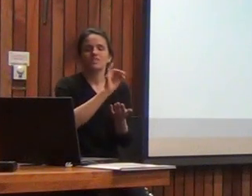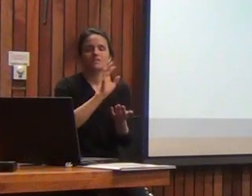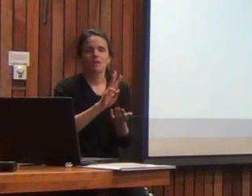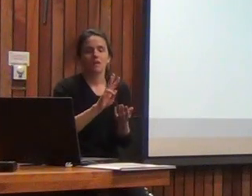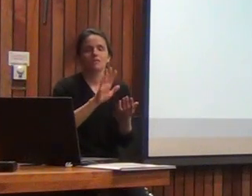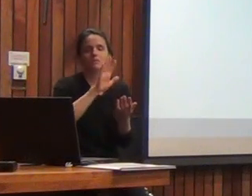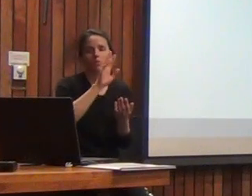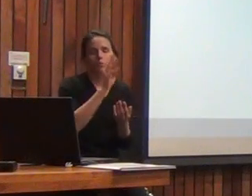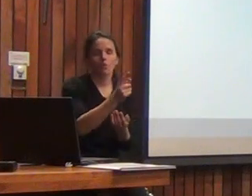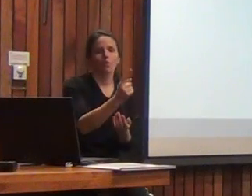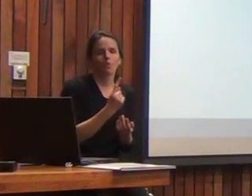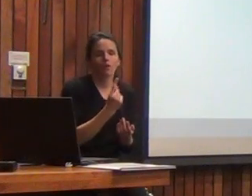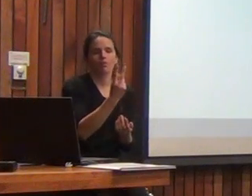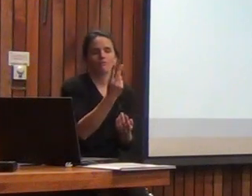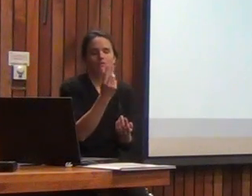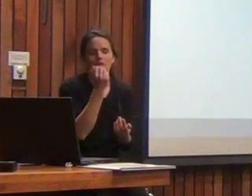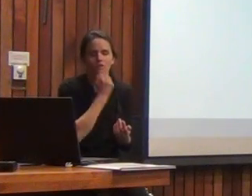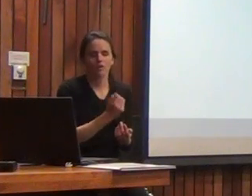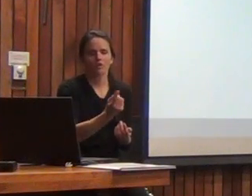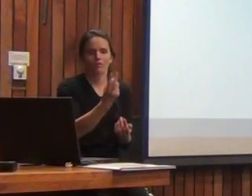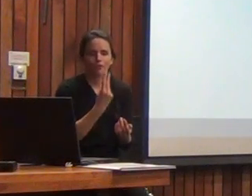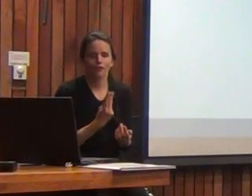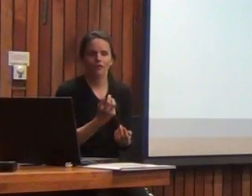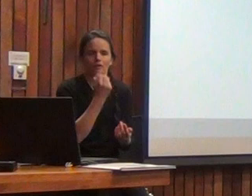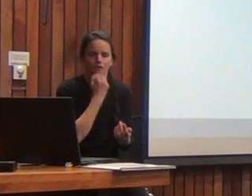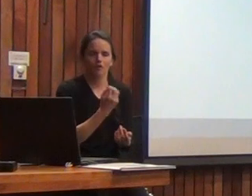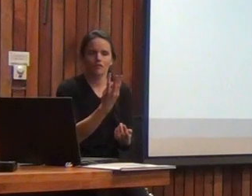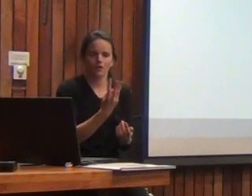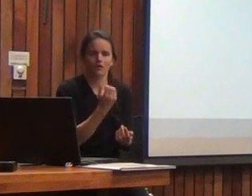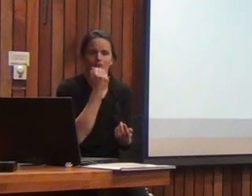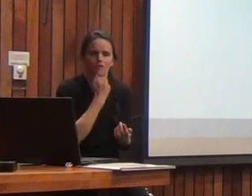cuatro ahora va a suspender no me hacía